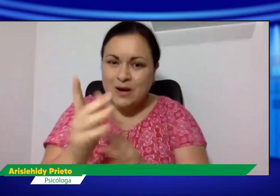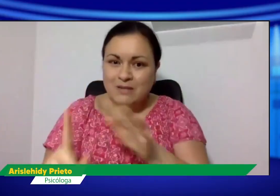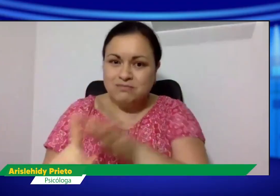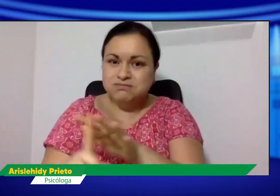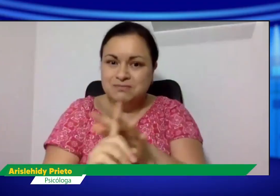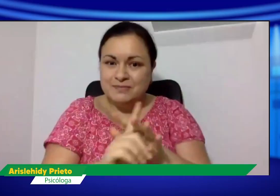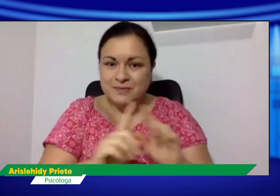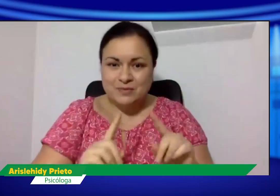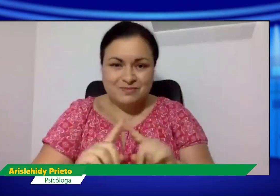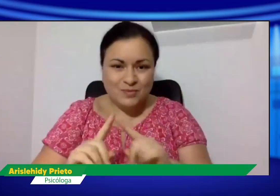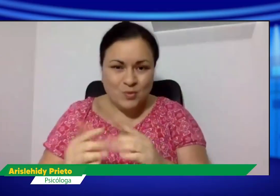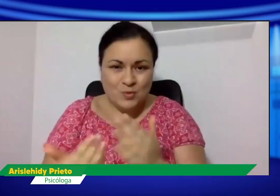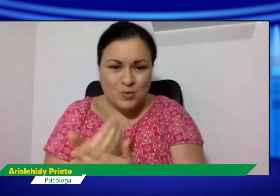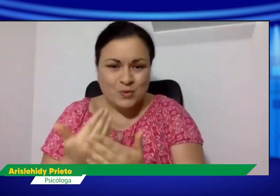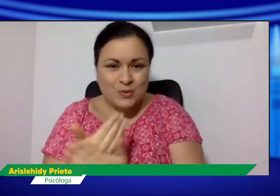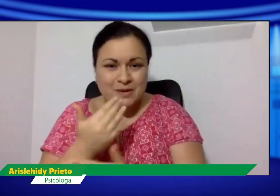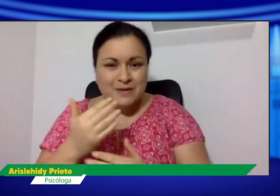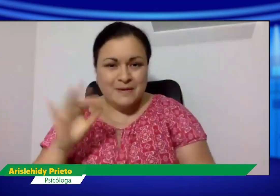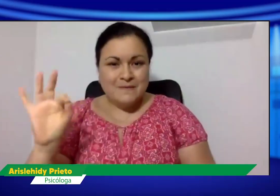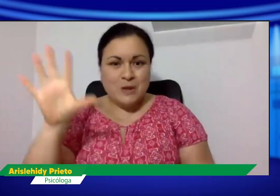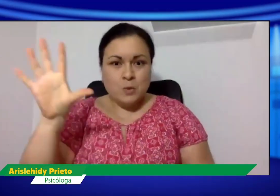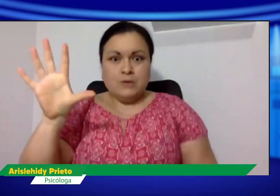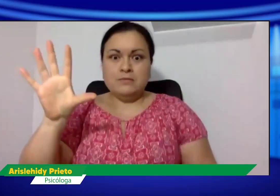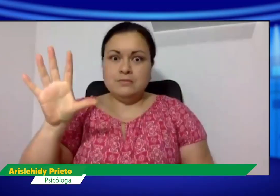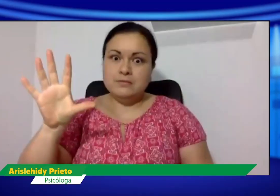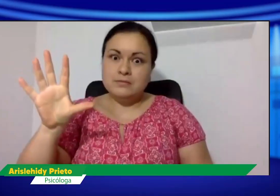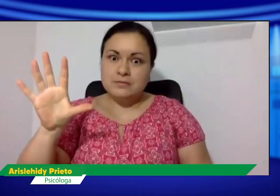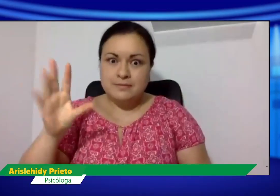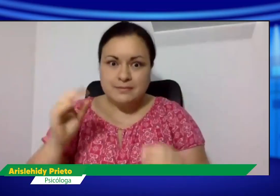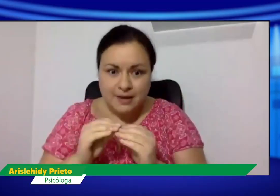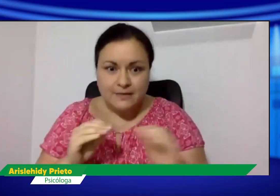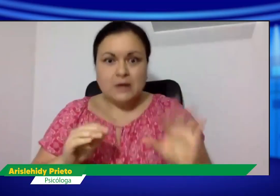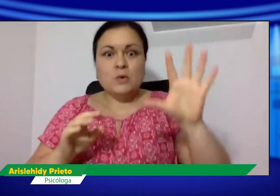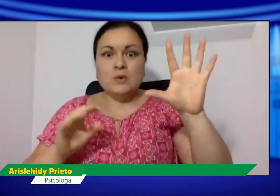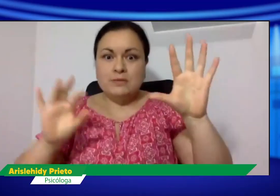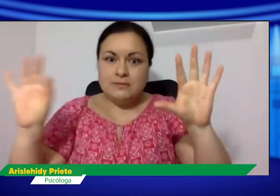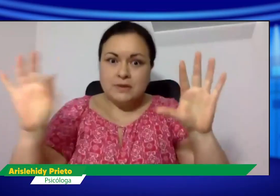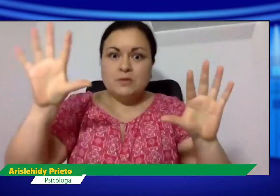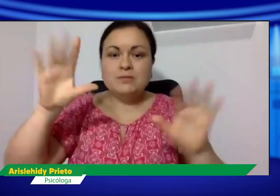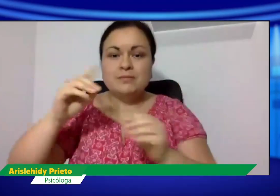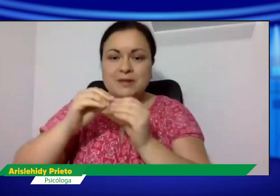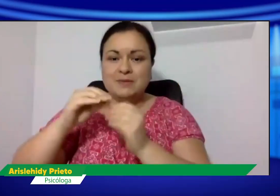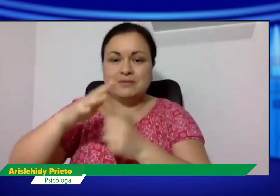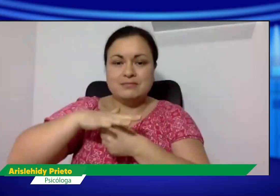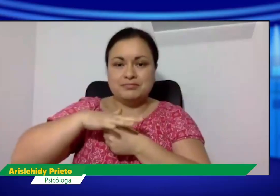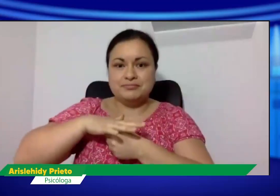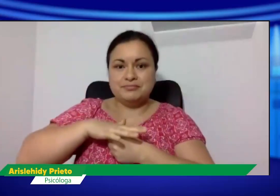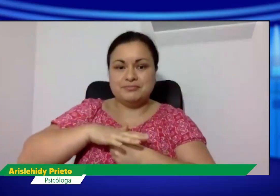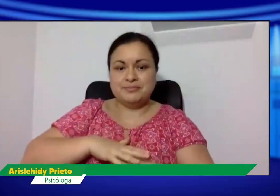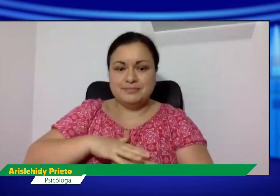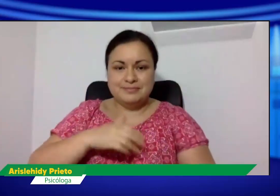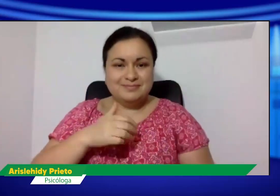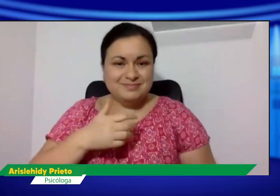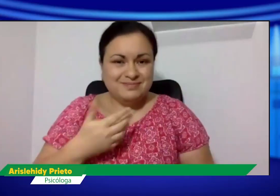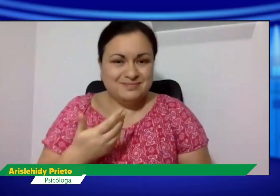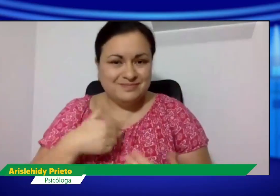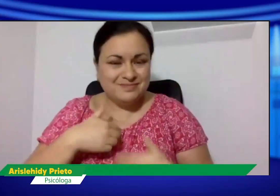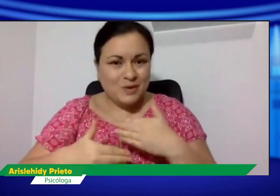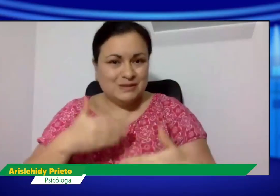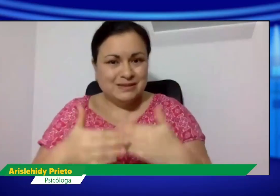pero todavía se ven afectaciones, todavía se ve que digamos, no sé, van a aparecer nuevos virus, van a aparecer nuevas cosas, y